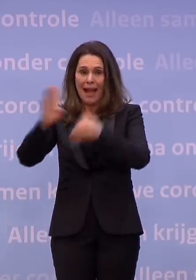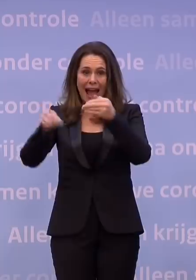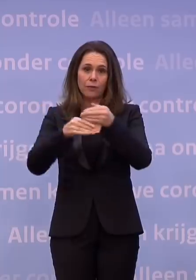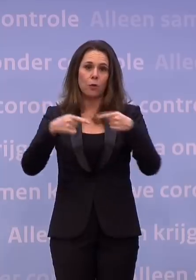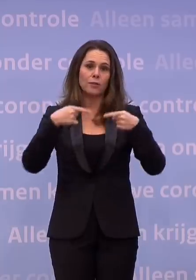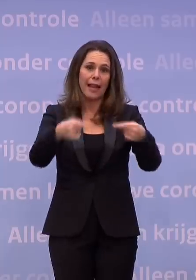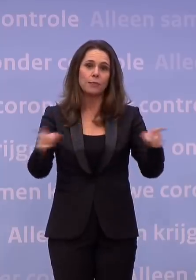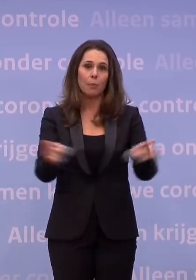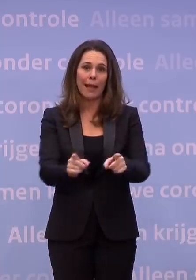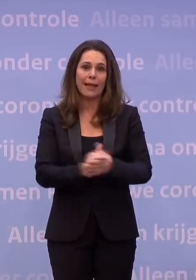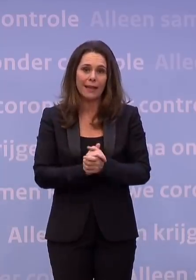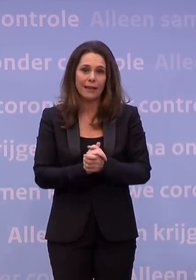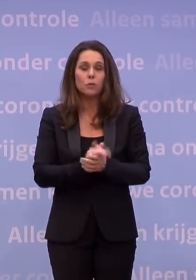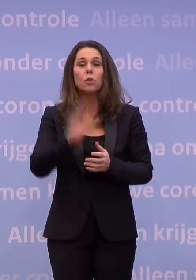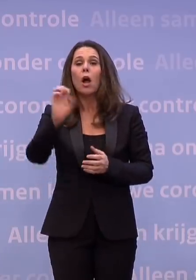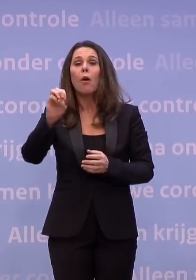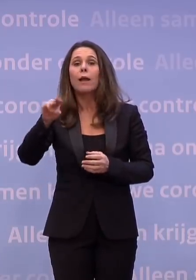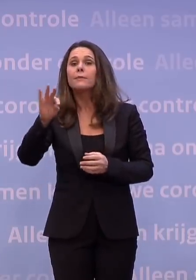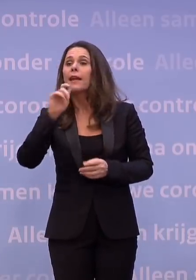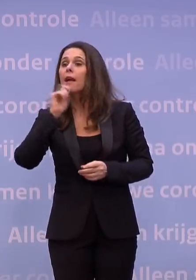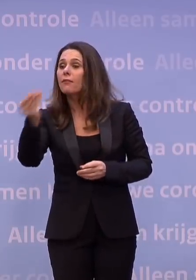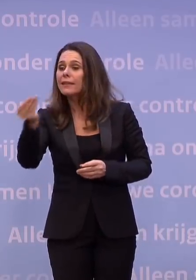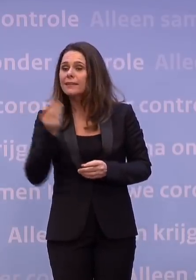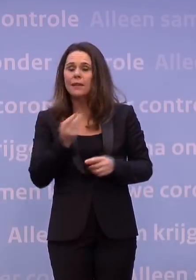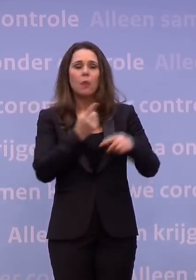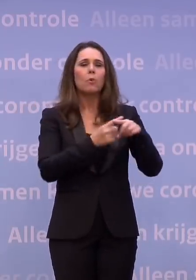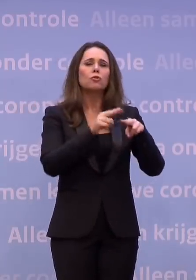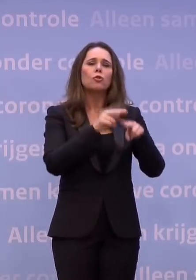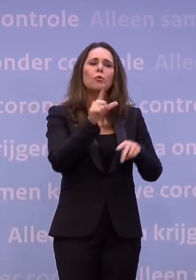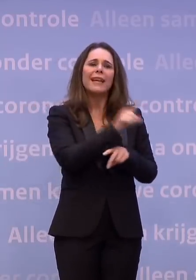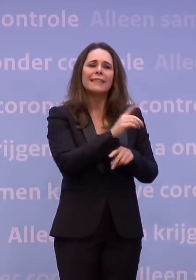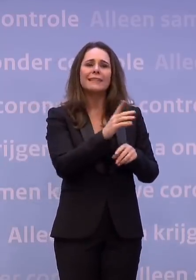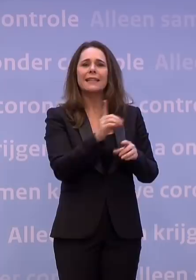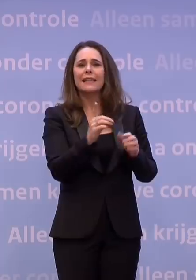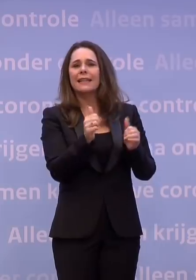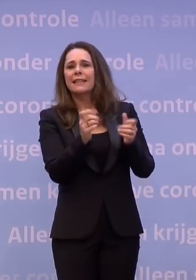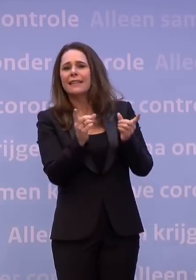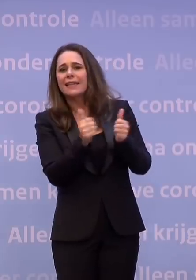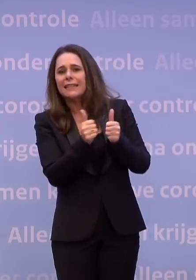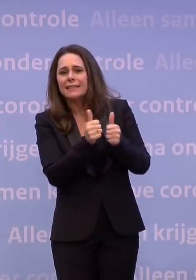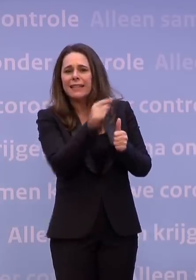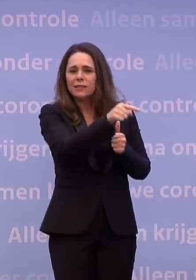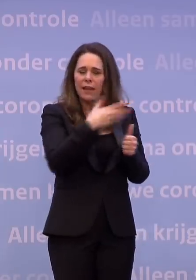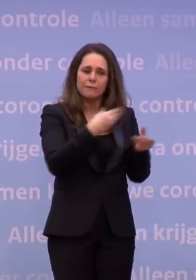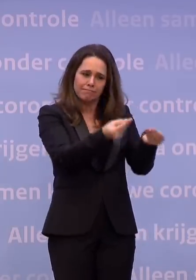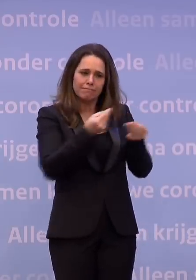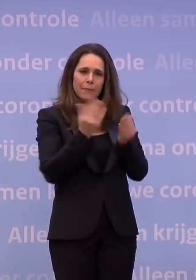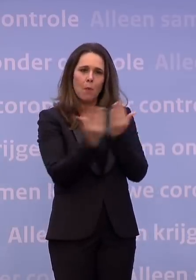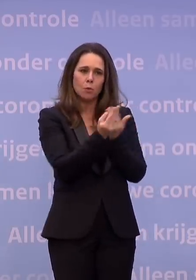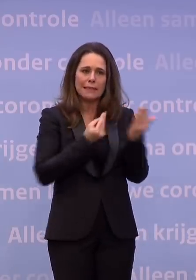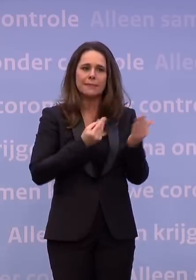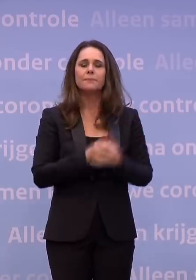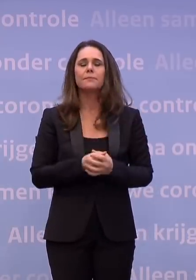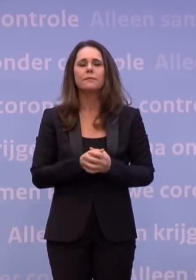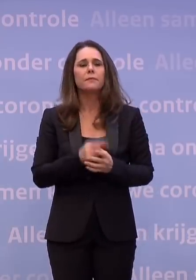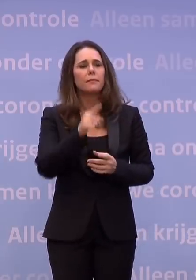En dat is en een invulling van het OMT-advies en een invulling van een motie van GroenLinks en D66, die vorige week in de Kamer is ingediend. Maar het kan dus zijn dat als zo'n sneltes daar